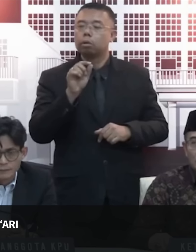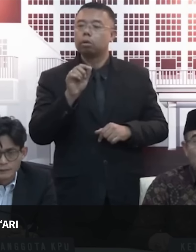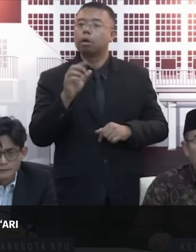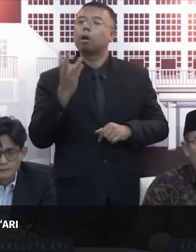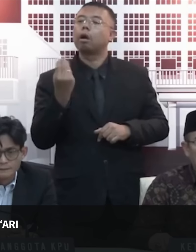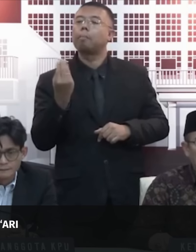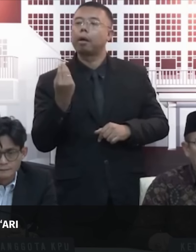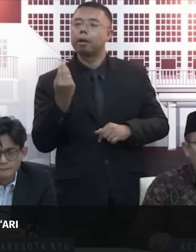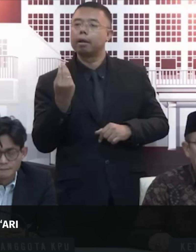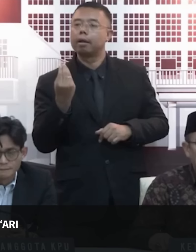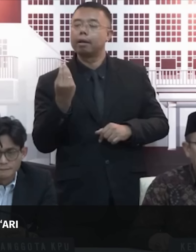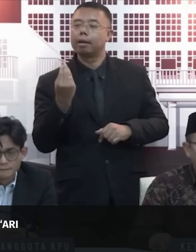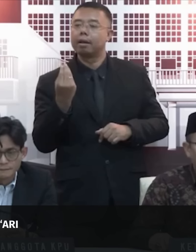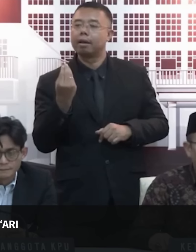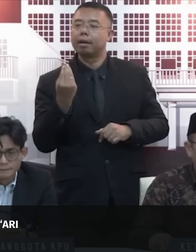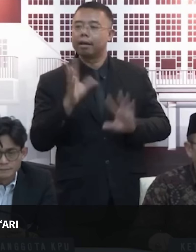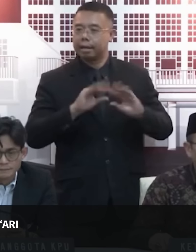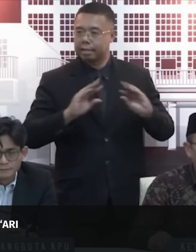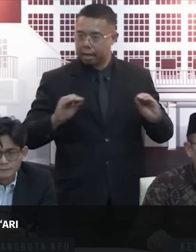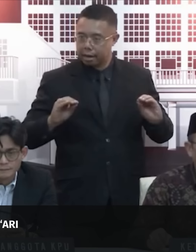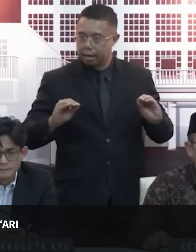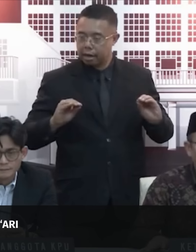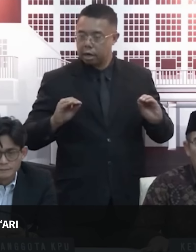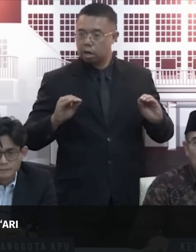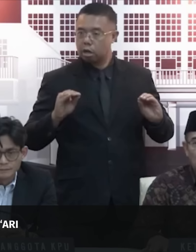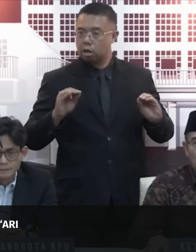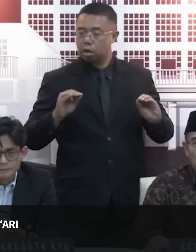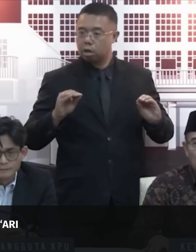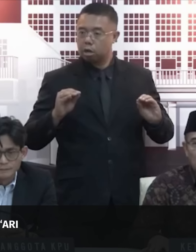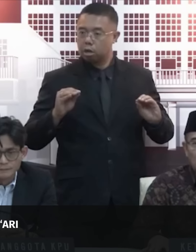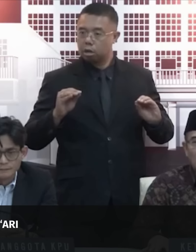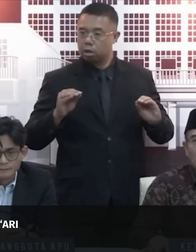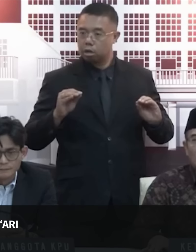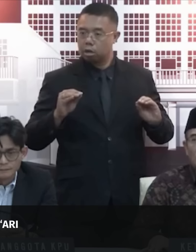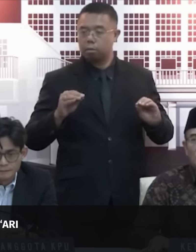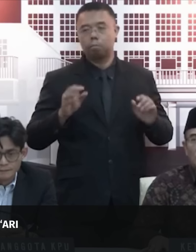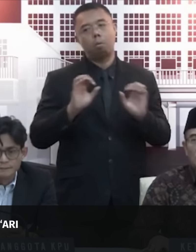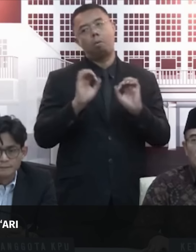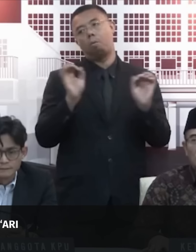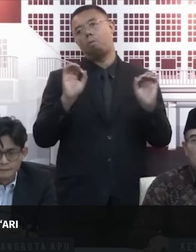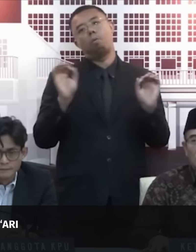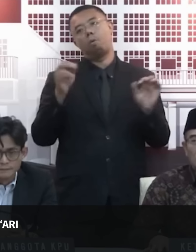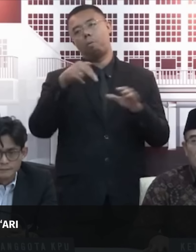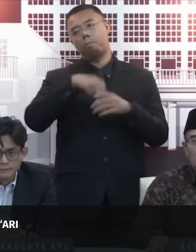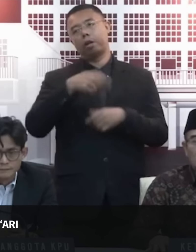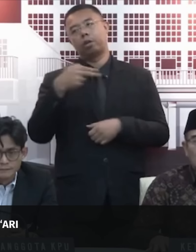dilakukannya, publikasinya ya, populusan di Indonesia sudah atau belum? Belum.